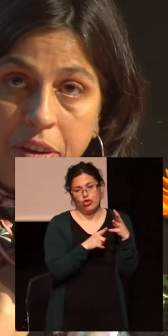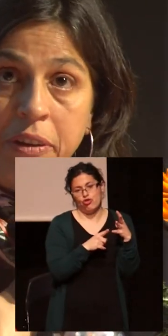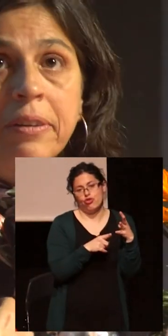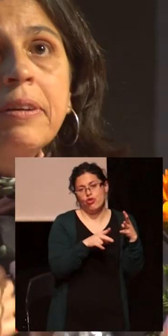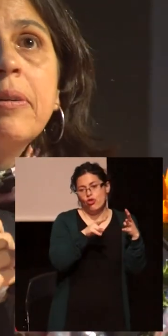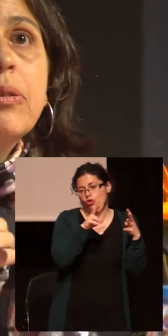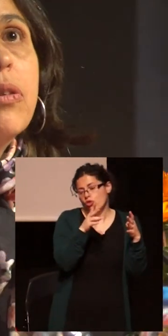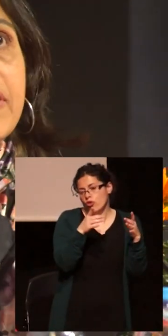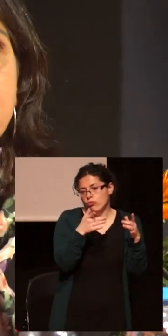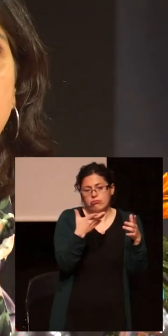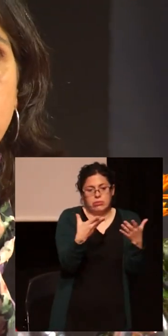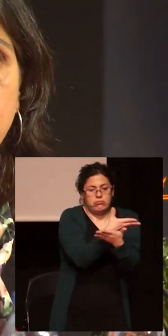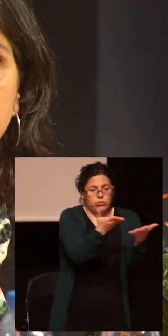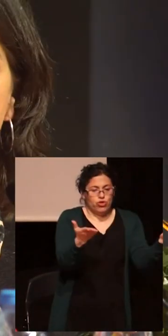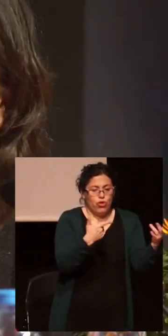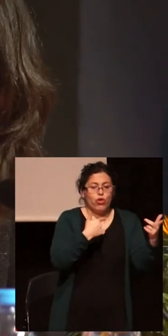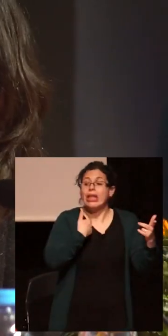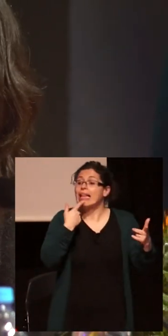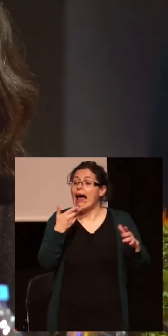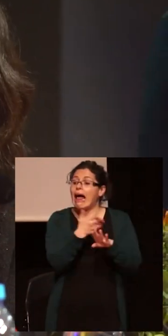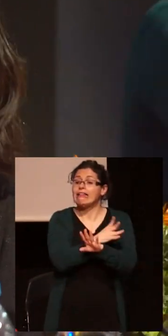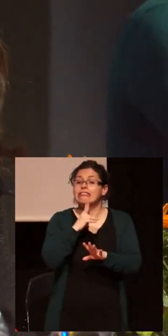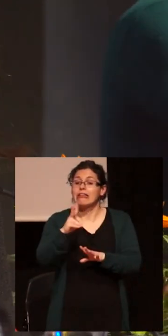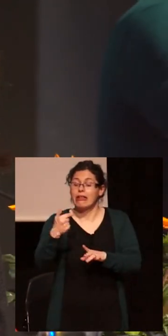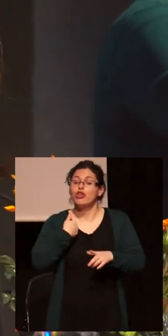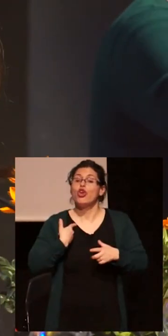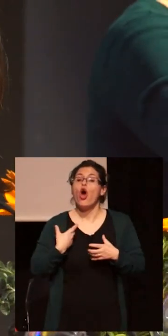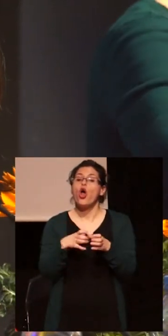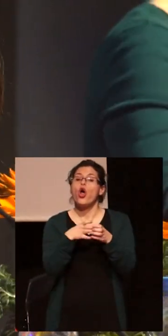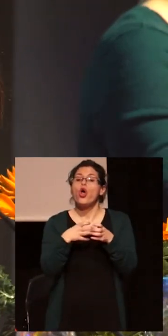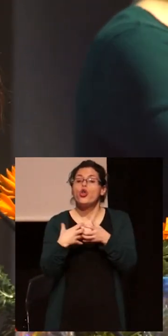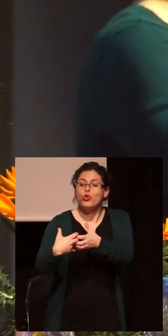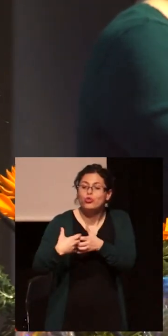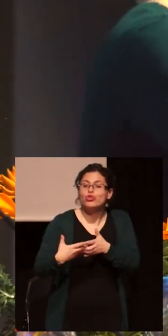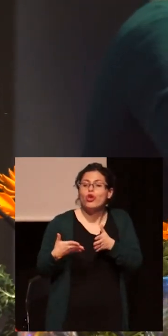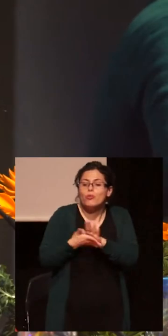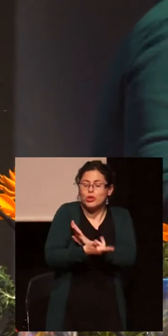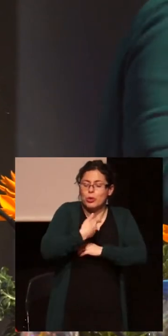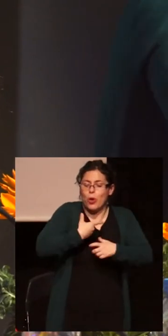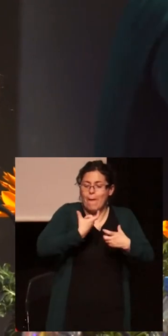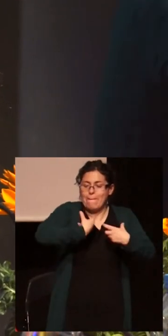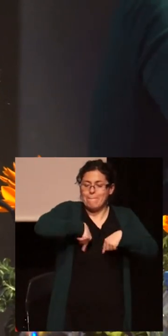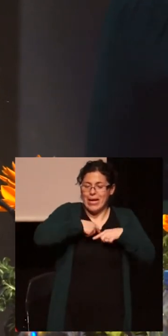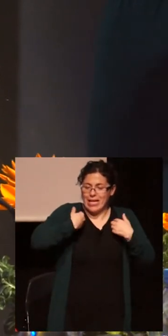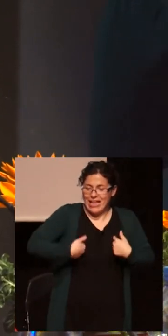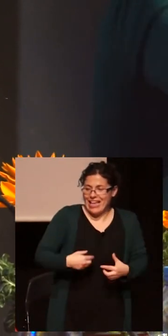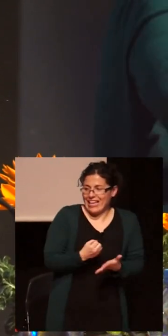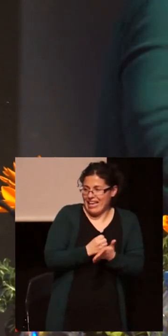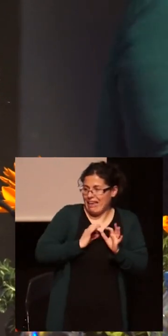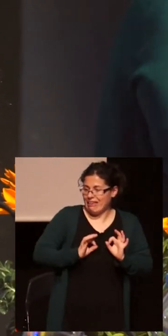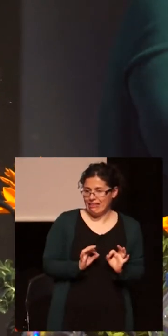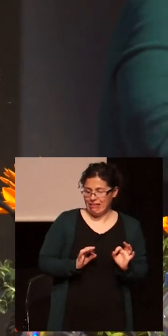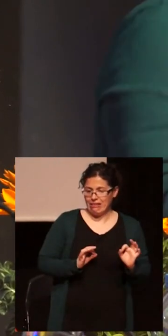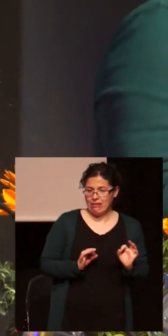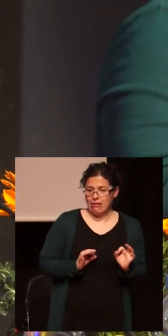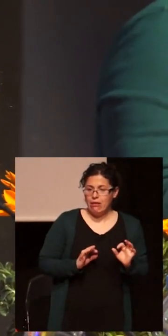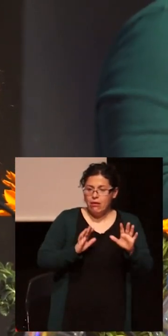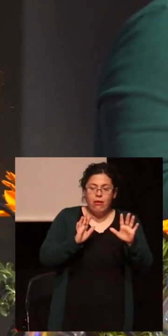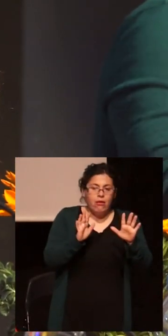Cuando tú decías, yo lucho porque soy gay, ¿no? Cabe también, yo lucho porque quiero, de alguna manera, quiero